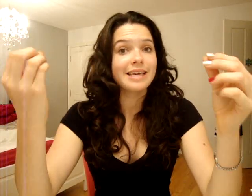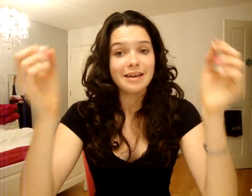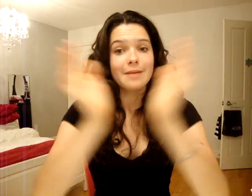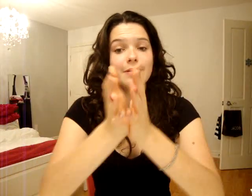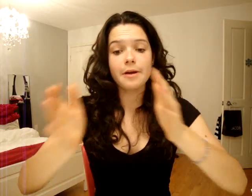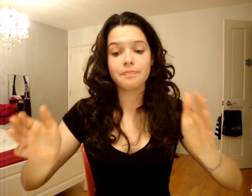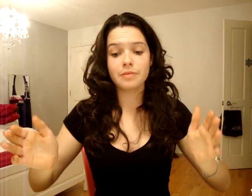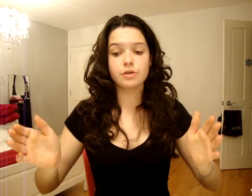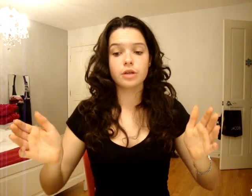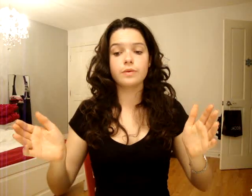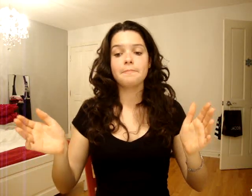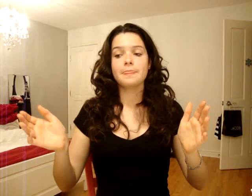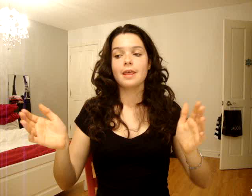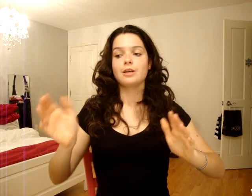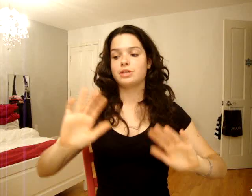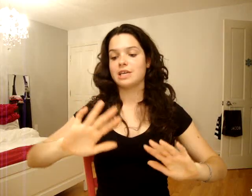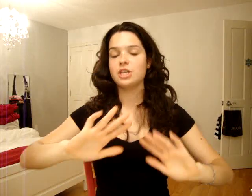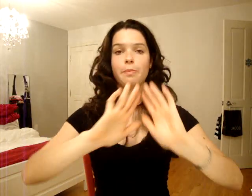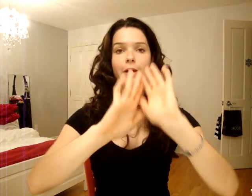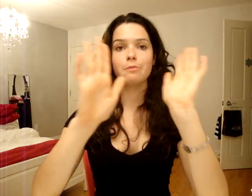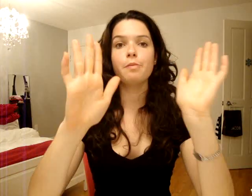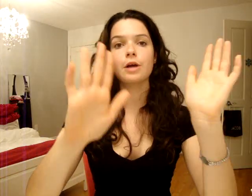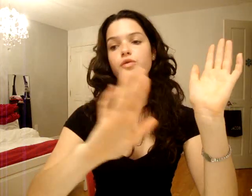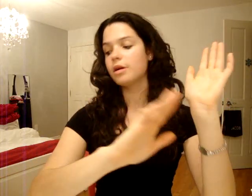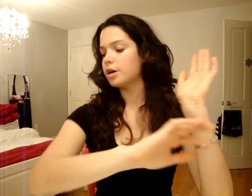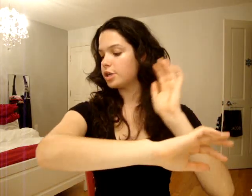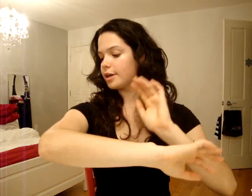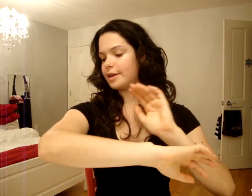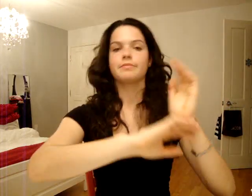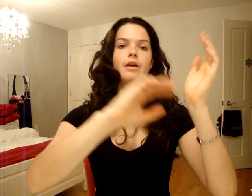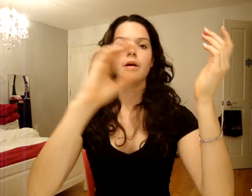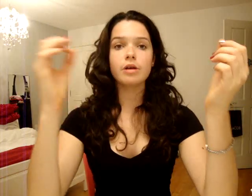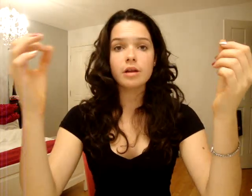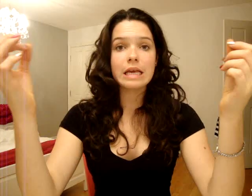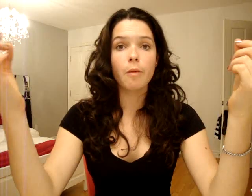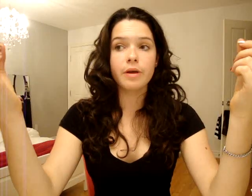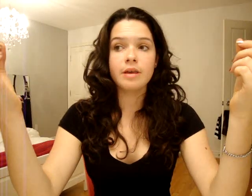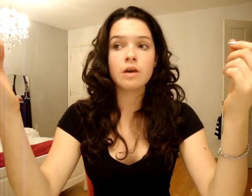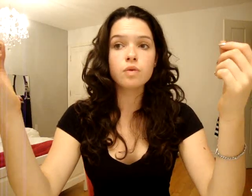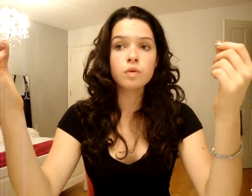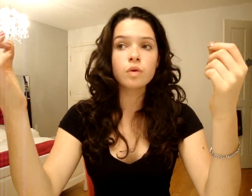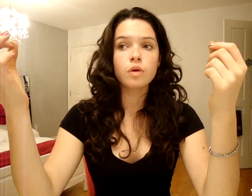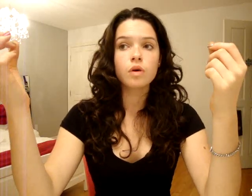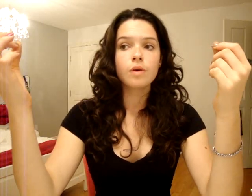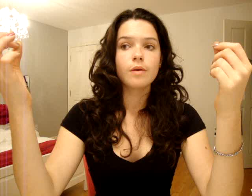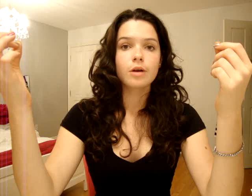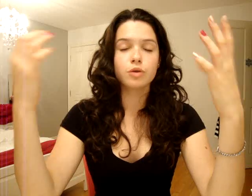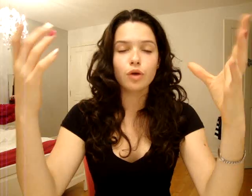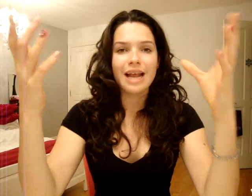OK. Puis là, aujourd'hui, je me suis réveillée. J'ai plein de bleus partout. Genre, OK. Moi, ils m'ont poignée où? Comme sur l